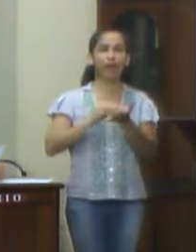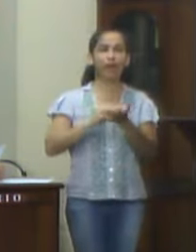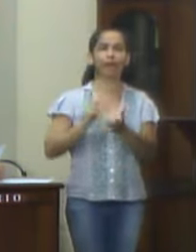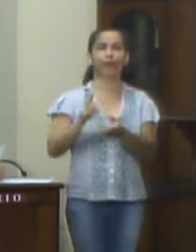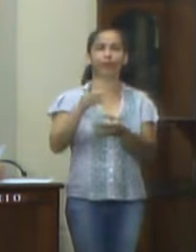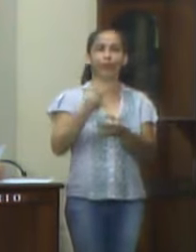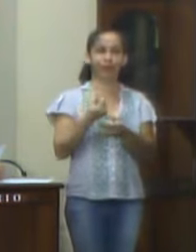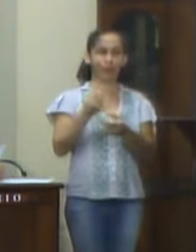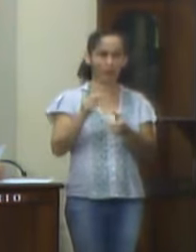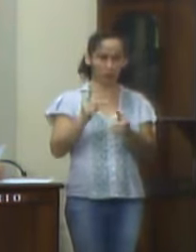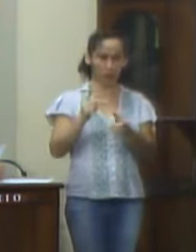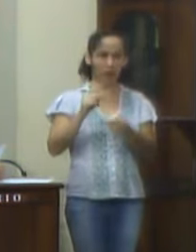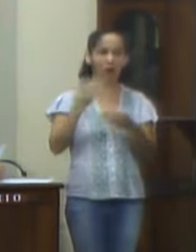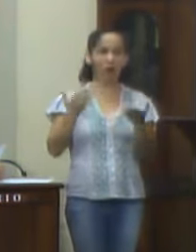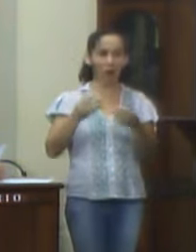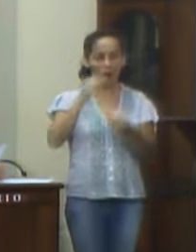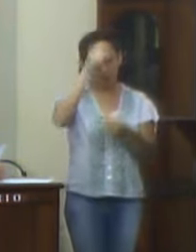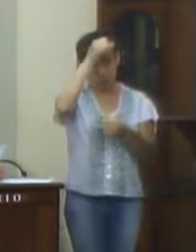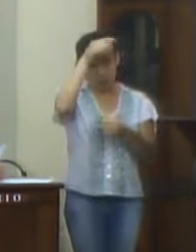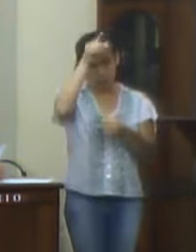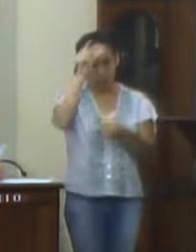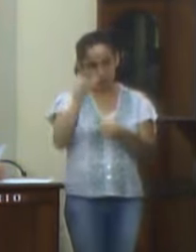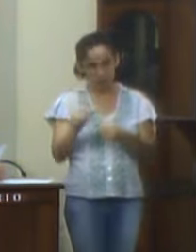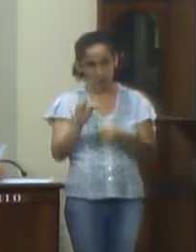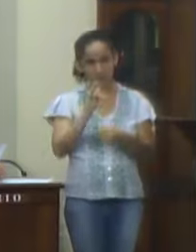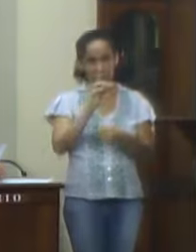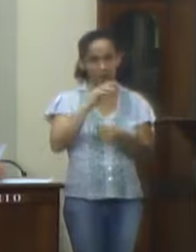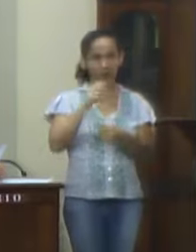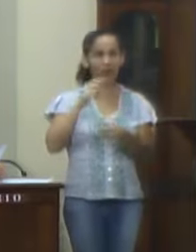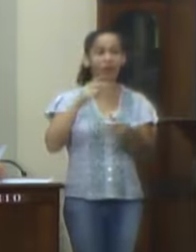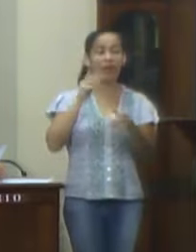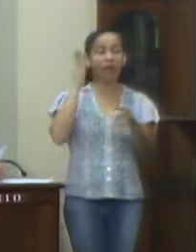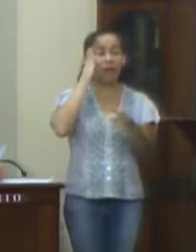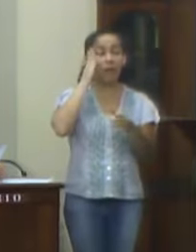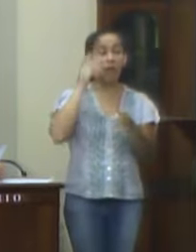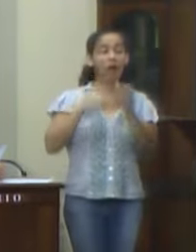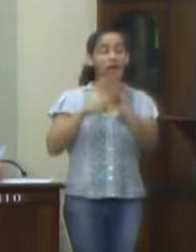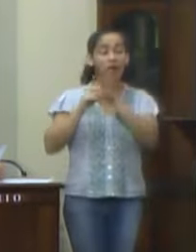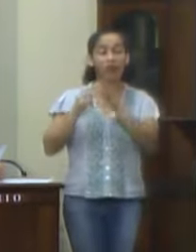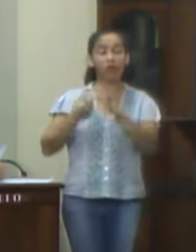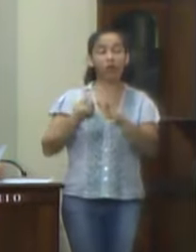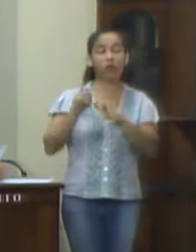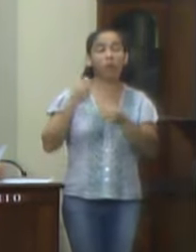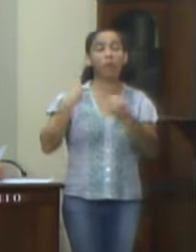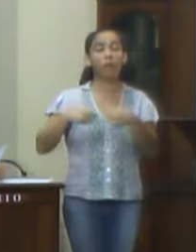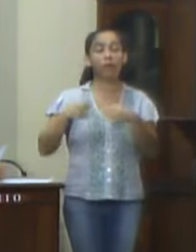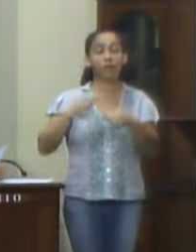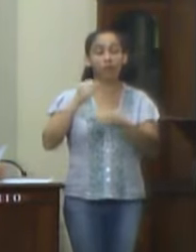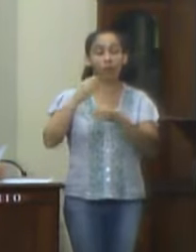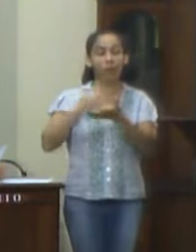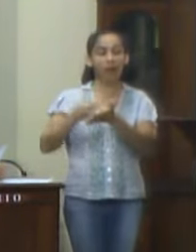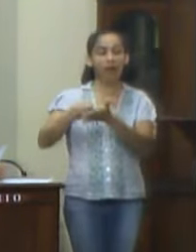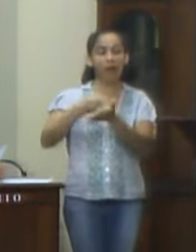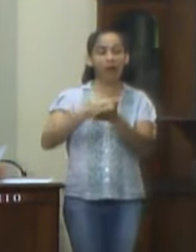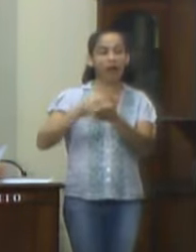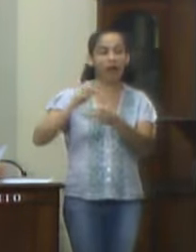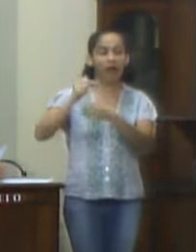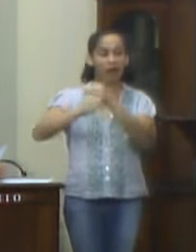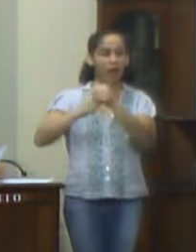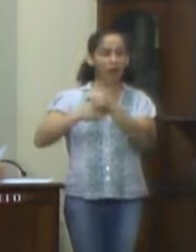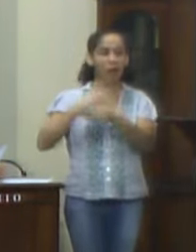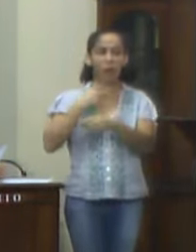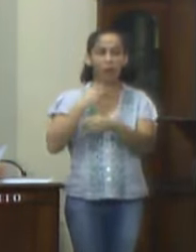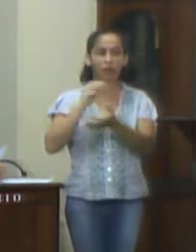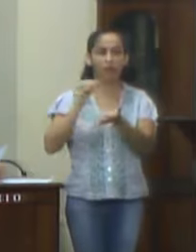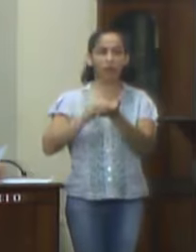no artigo 5º da Lei Complementar nº 101, Lei de Responsabilidade Fiscal, que determina a compatibilidade entre plano plurianual, lei de diretrizes orçamentárias